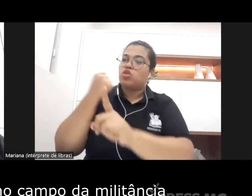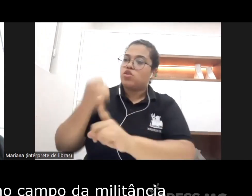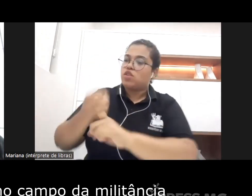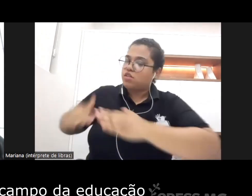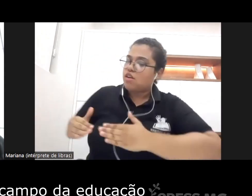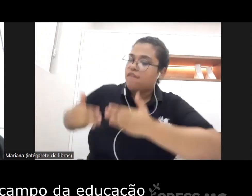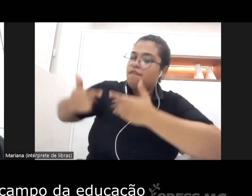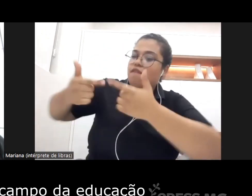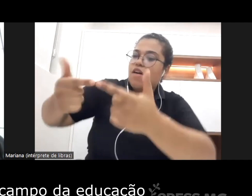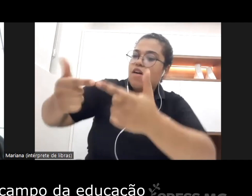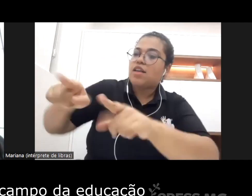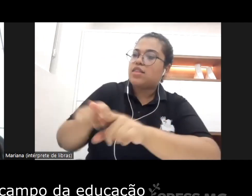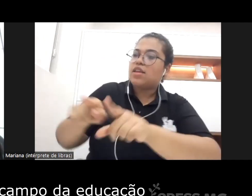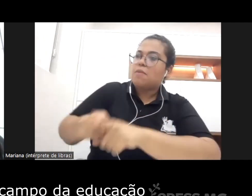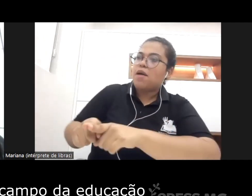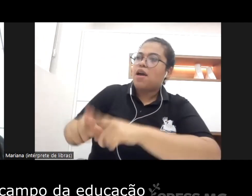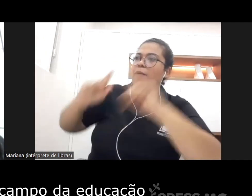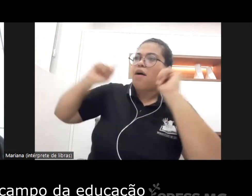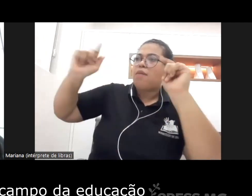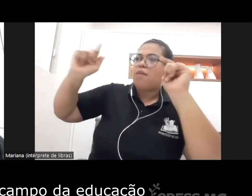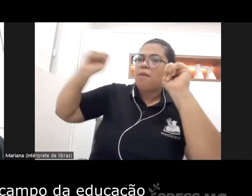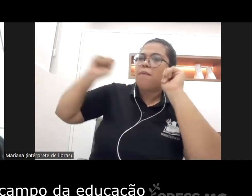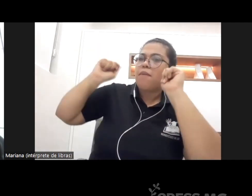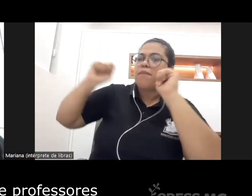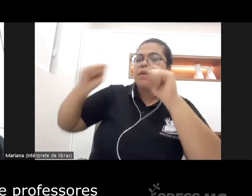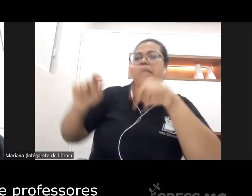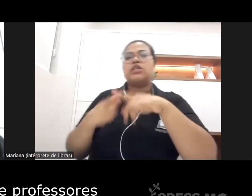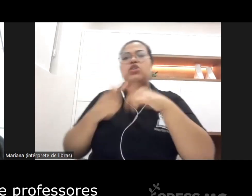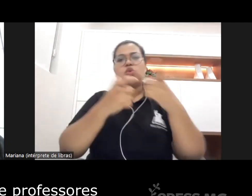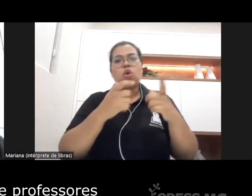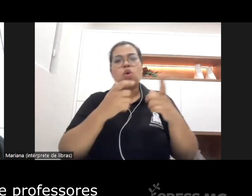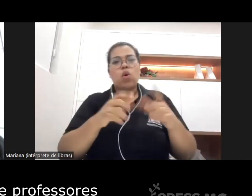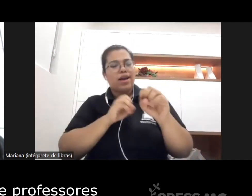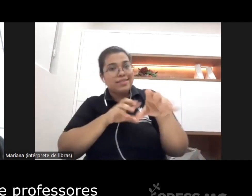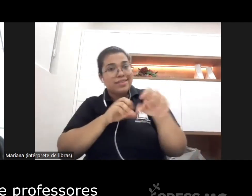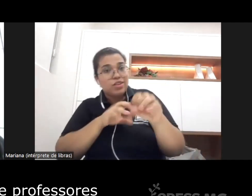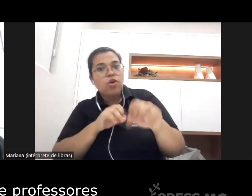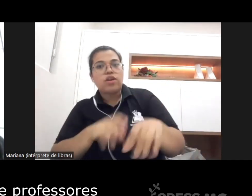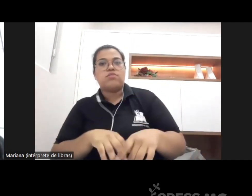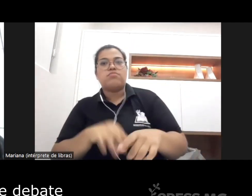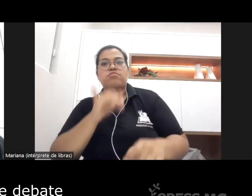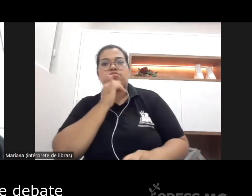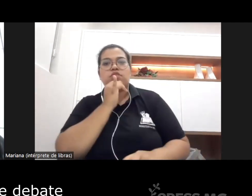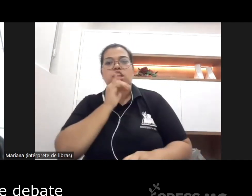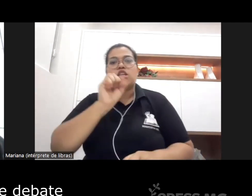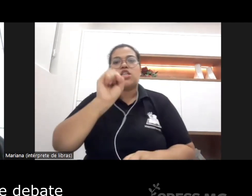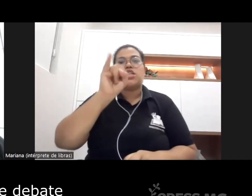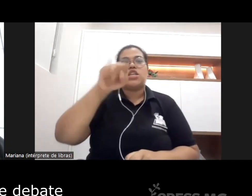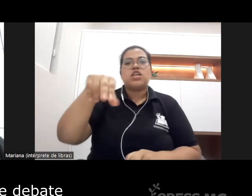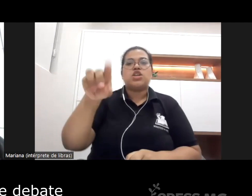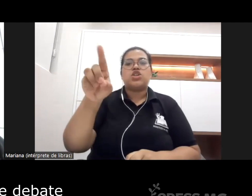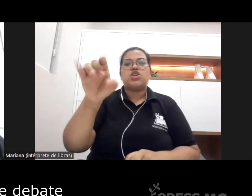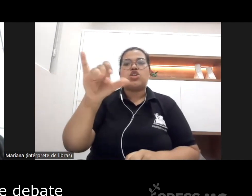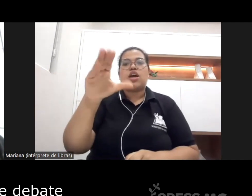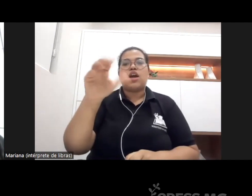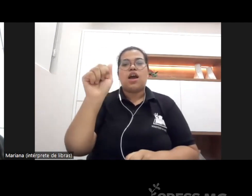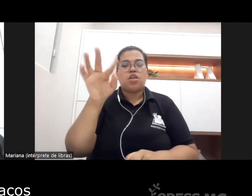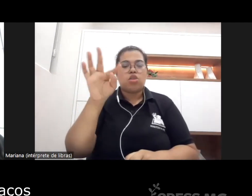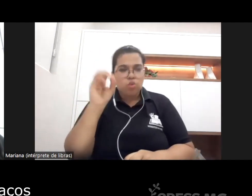militância da organização no campo da educação sindicatos de professores fóruns de debate